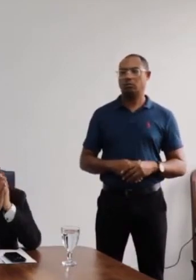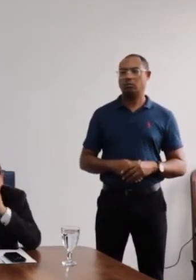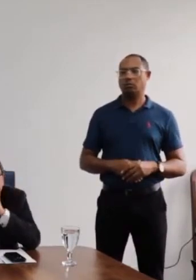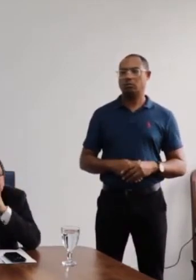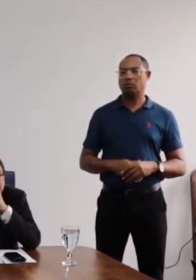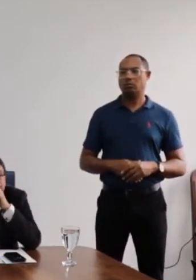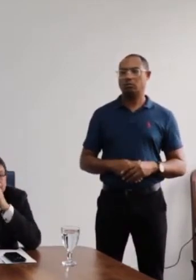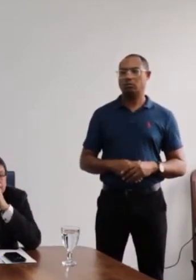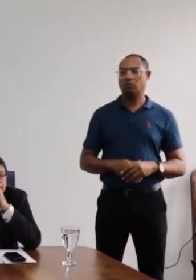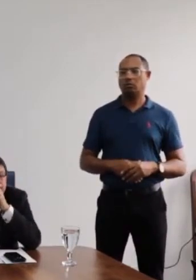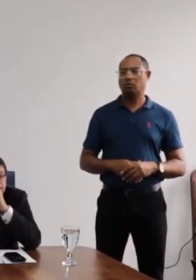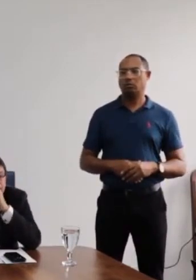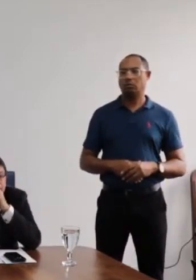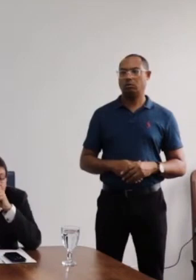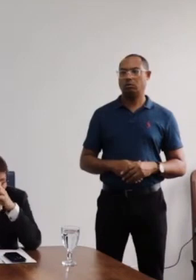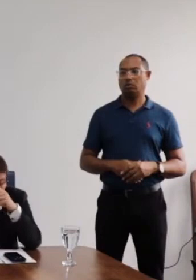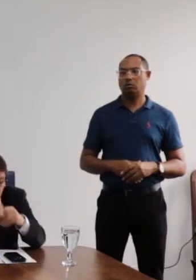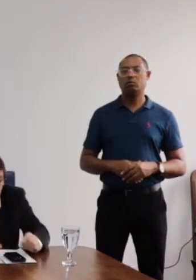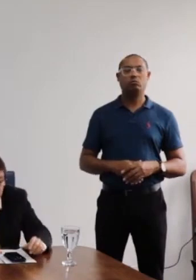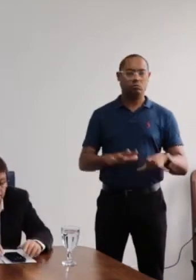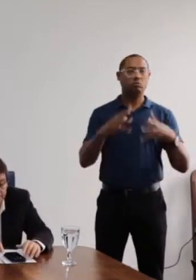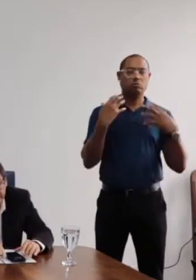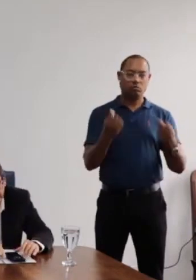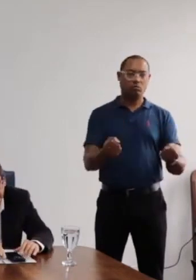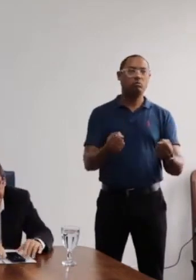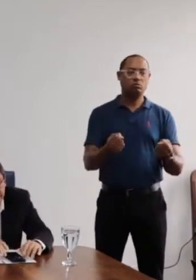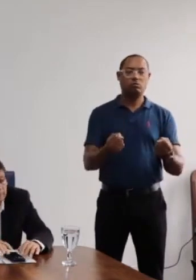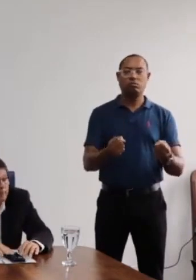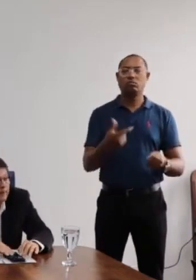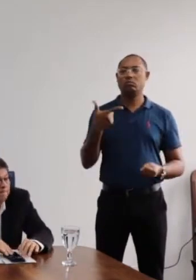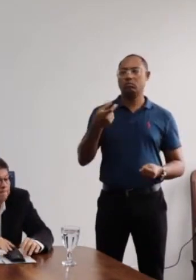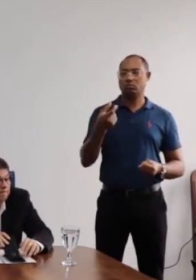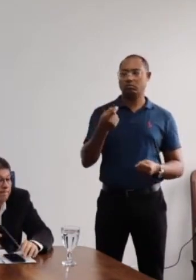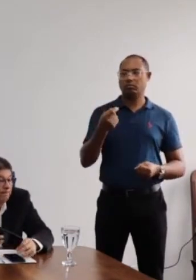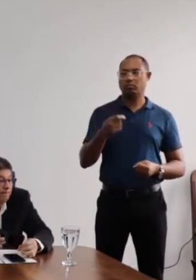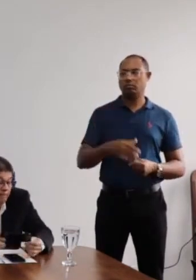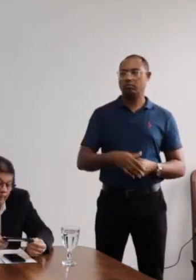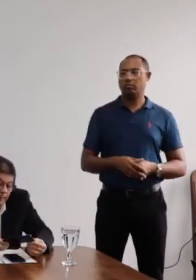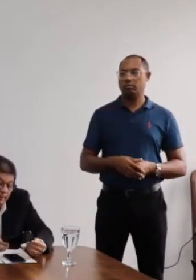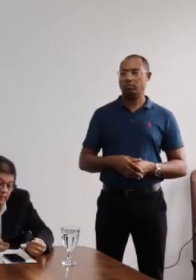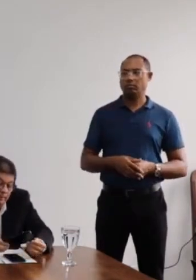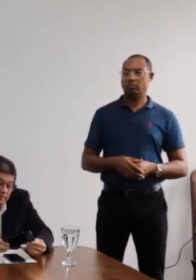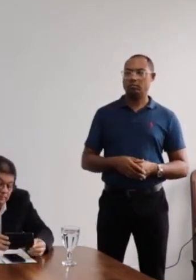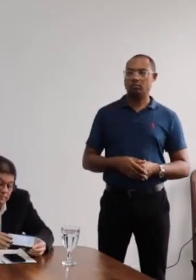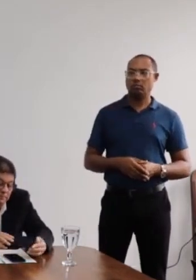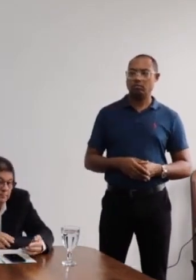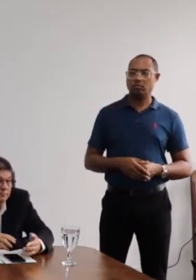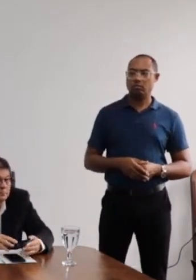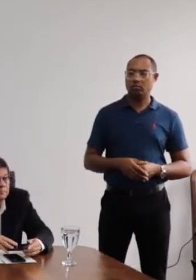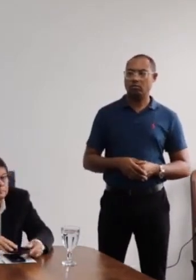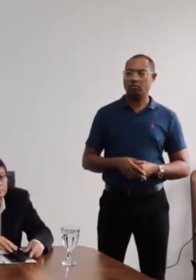assinaram a lista. Então, aprovado, 20 votos favoráveis. Vamos conferir agora